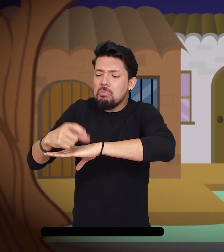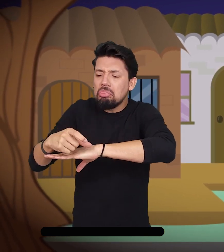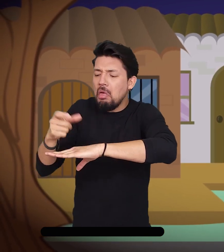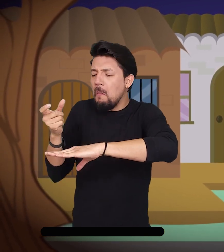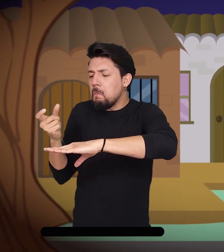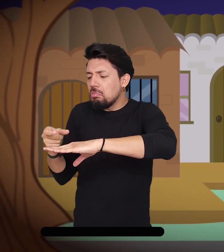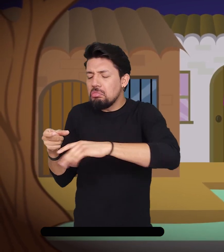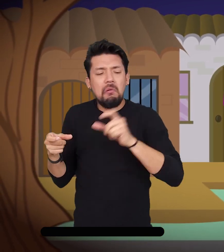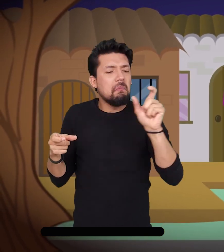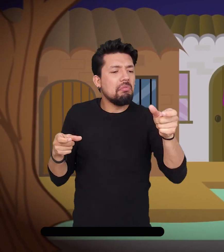completamente seco.